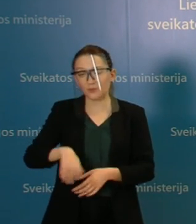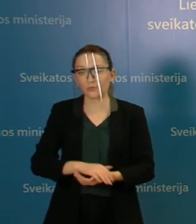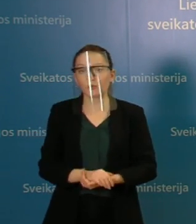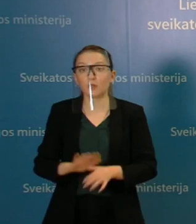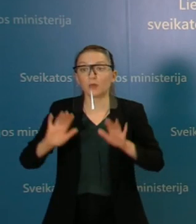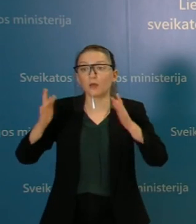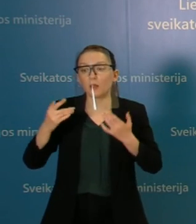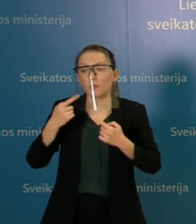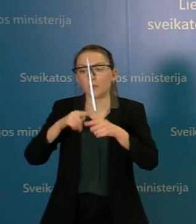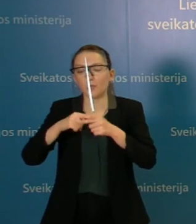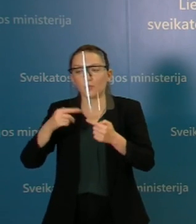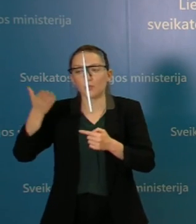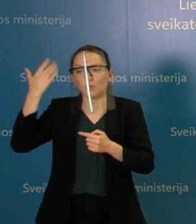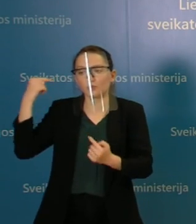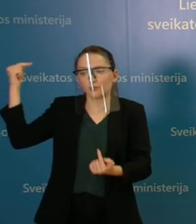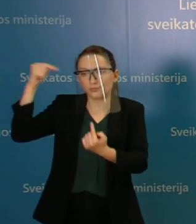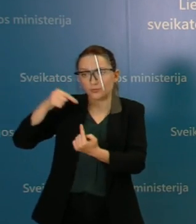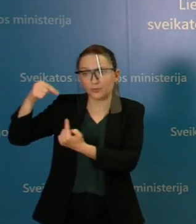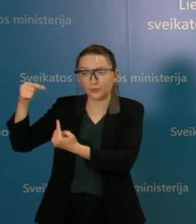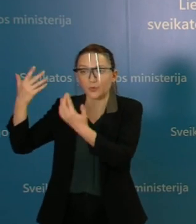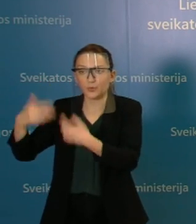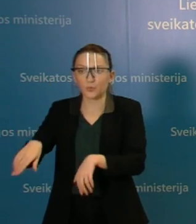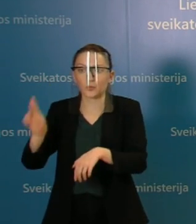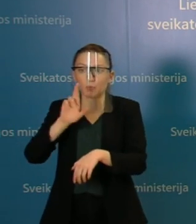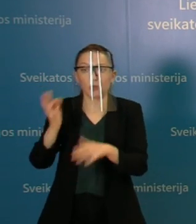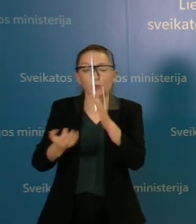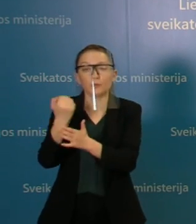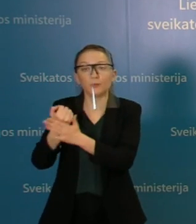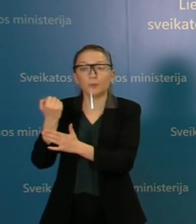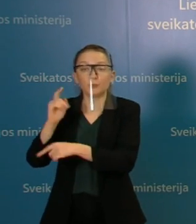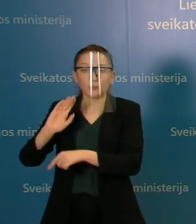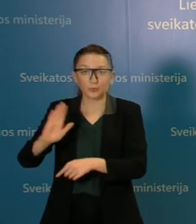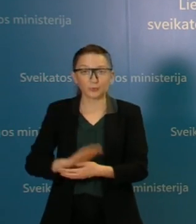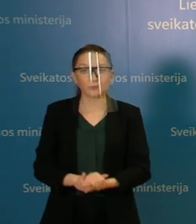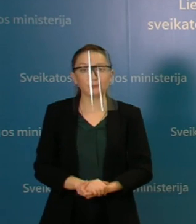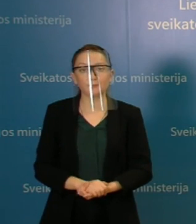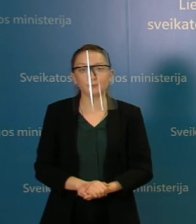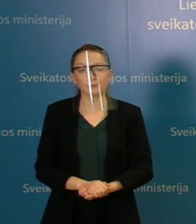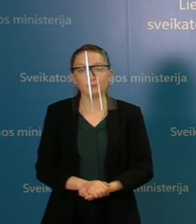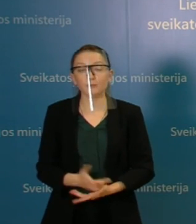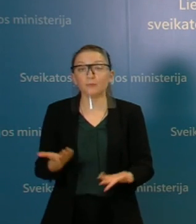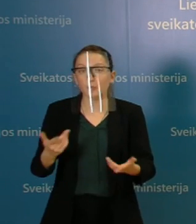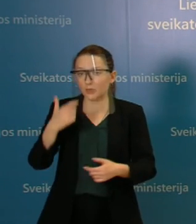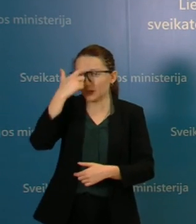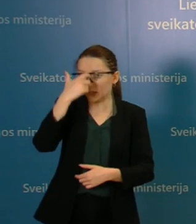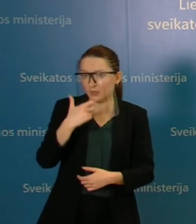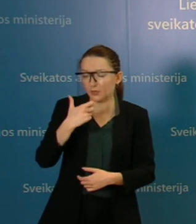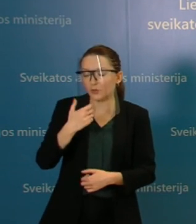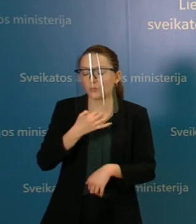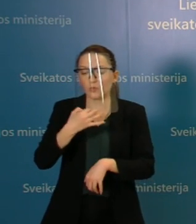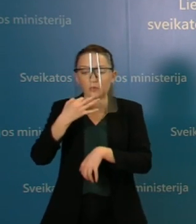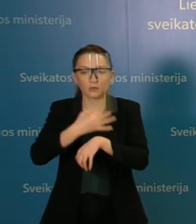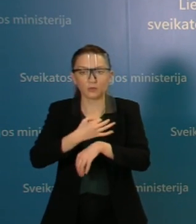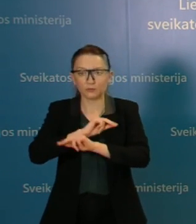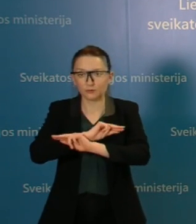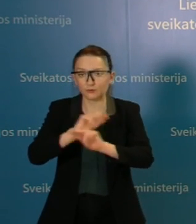nebent priemonės, kurios buvo pritaikytos, pradėtų duoti rezultatus. Tai mes labai rimtai su visą atsakomybę,